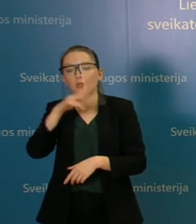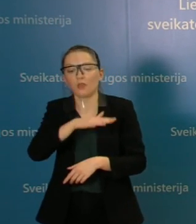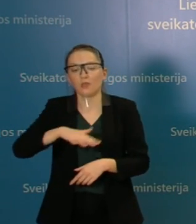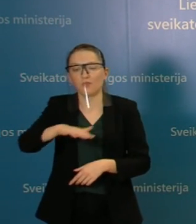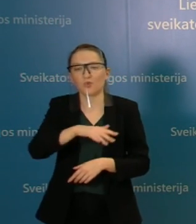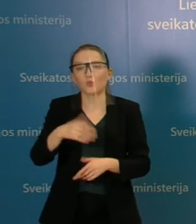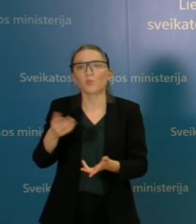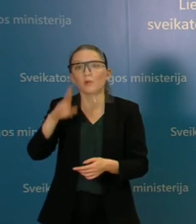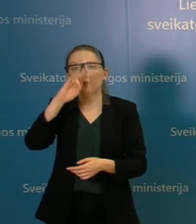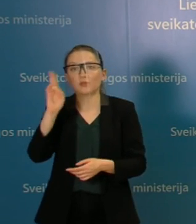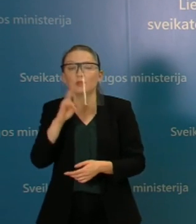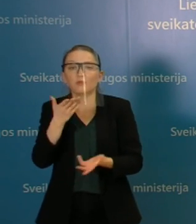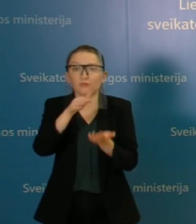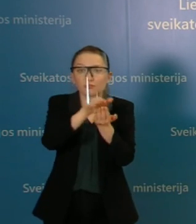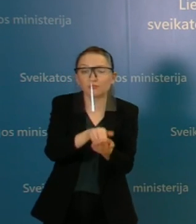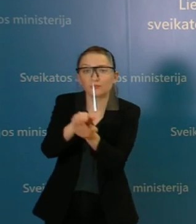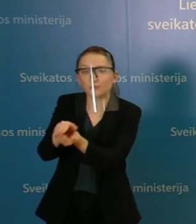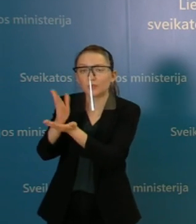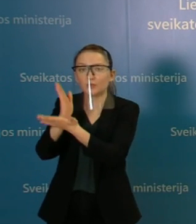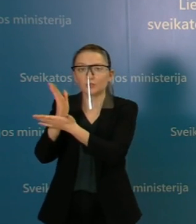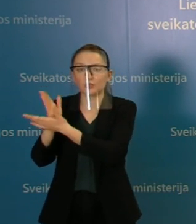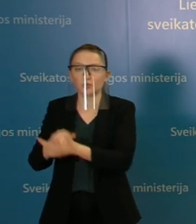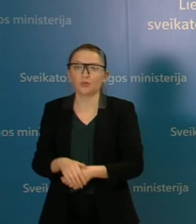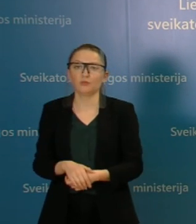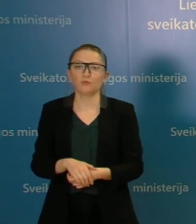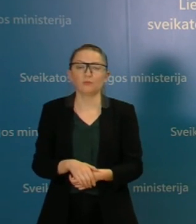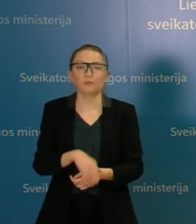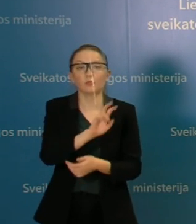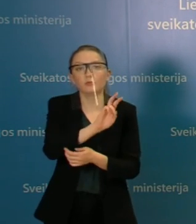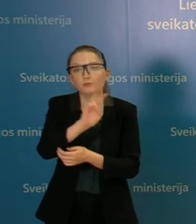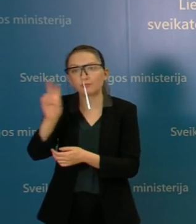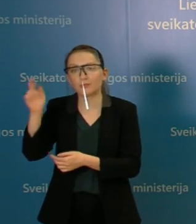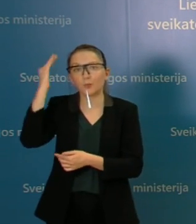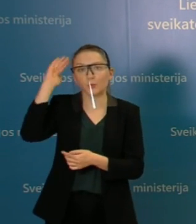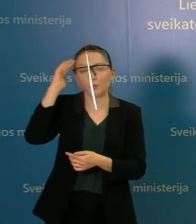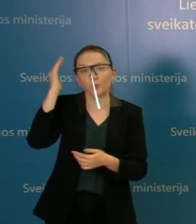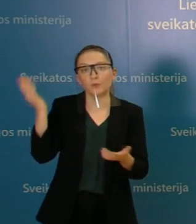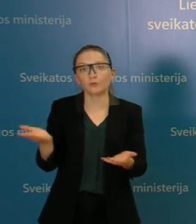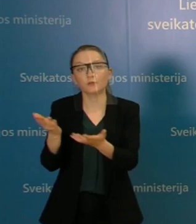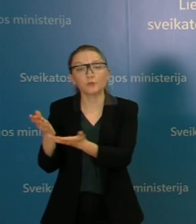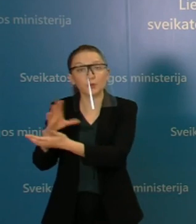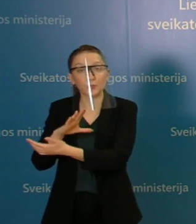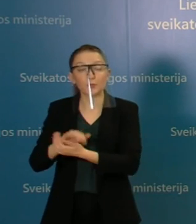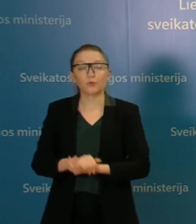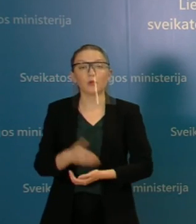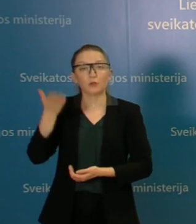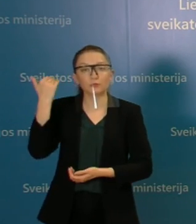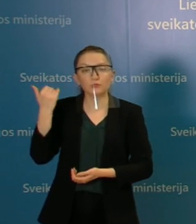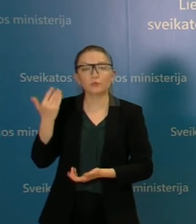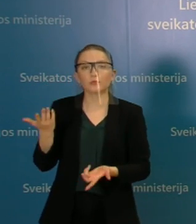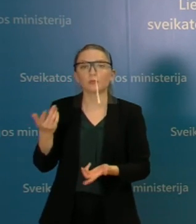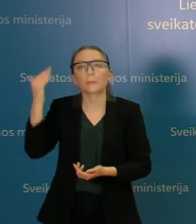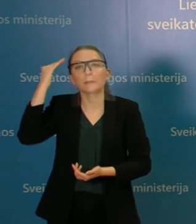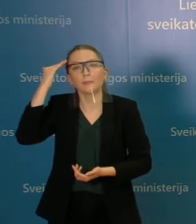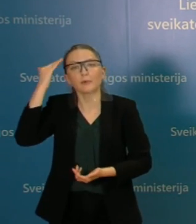kur yra palaidoti mūsų artimieji, lankydavom artimųjų kapinės ir tokiu būdu